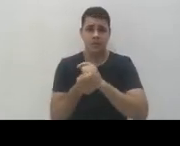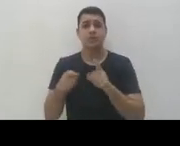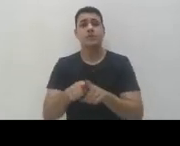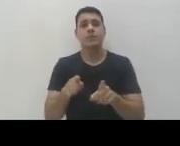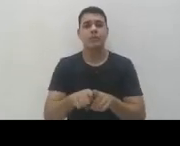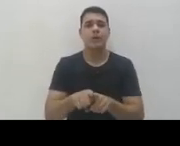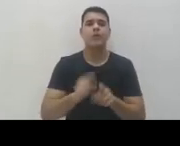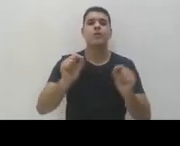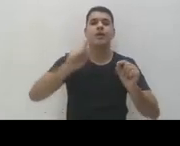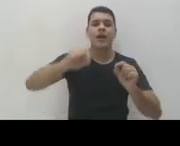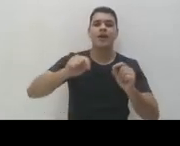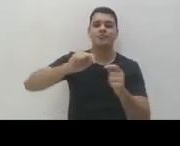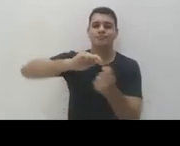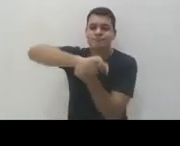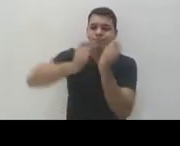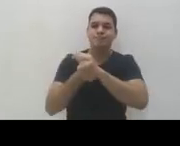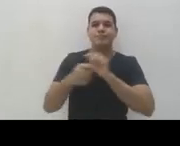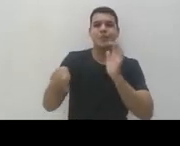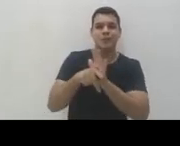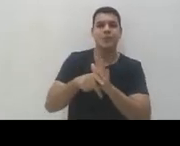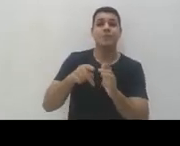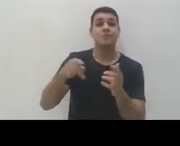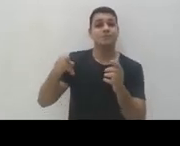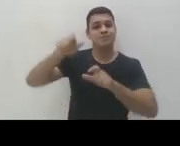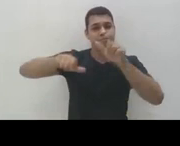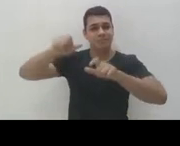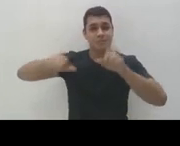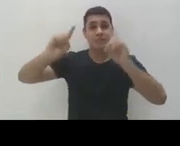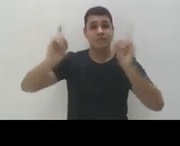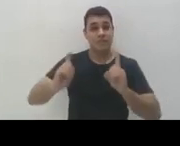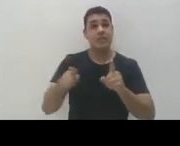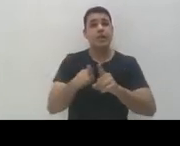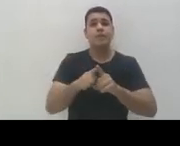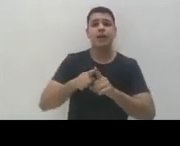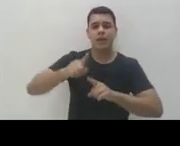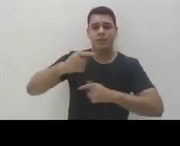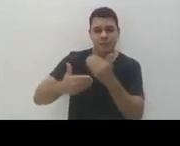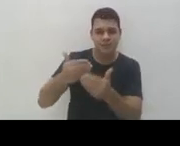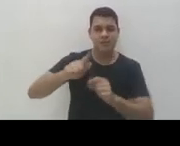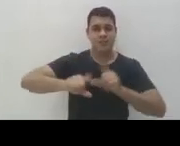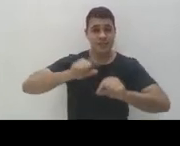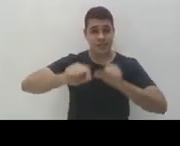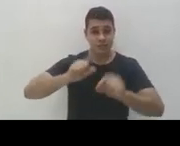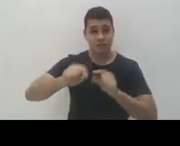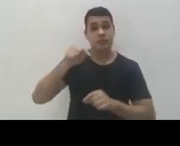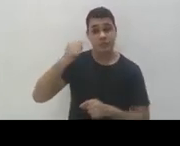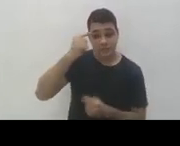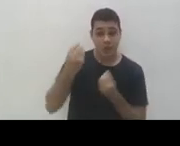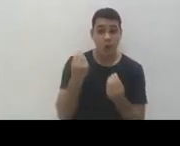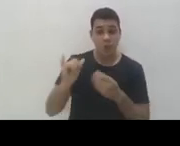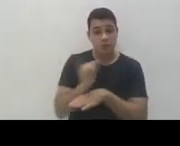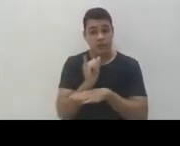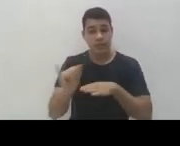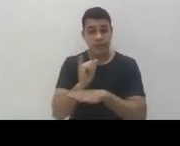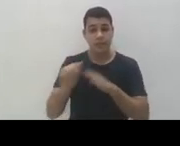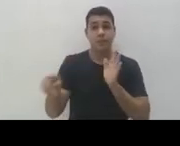deficiência. A gente quer promover processos seletivos que sejam acessíveis, inclusive desde os editais. Os editais precisam sair em